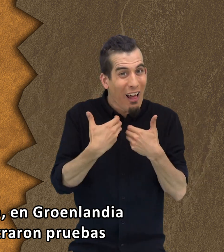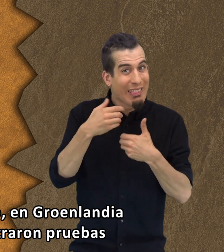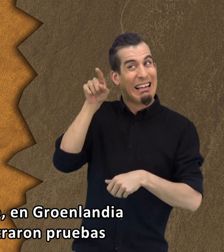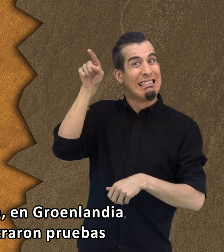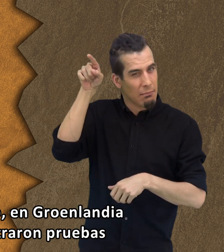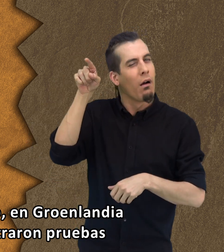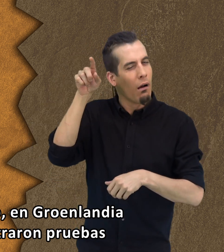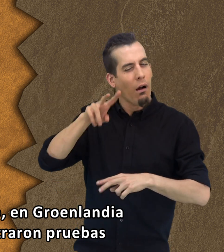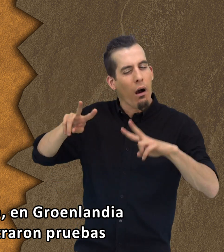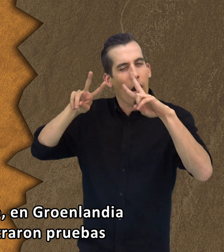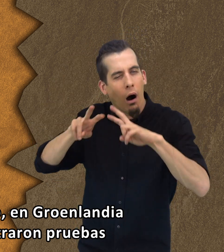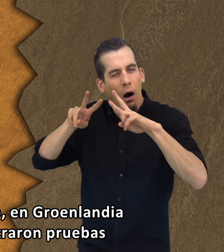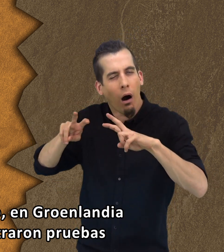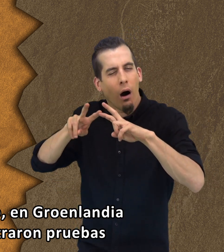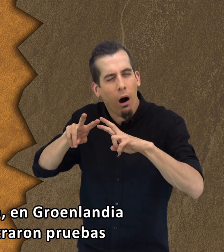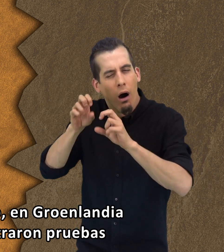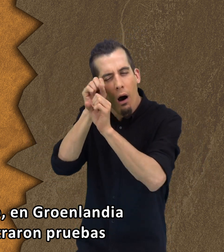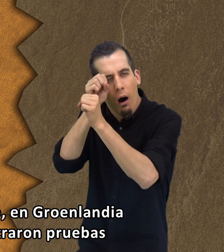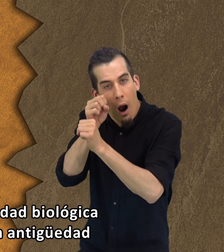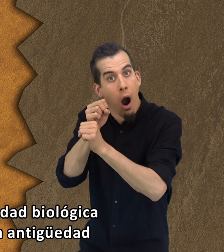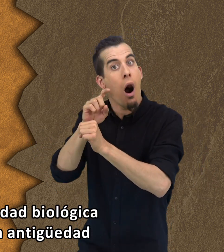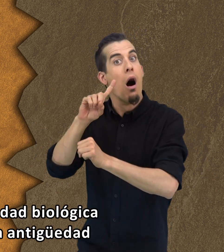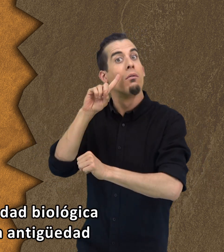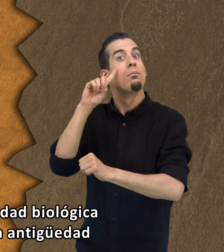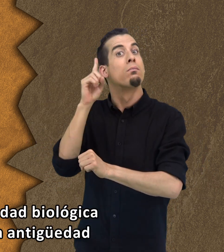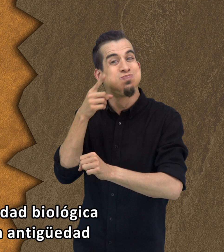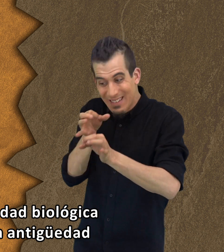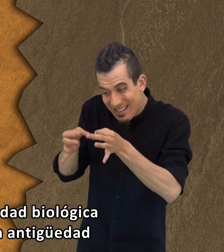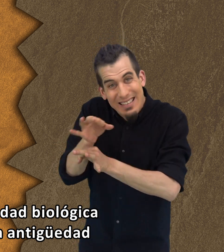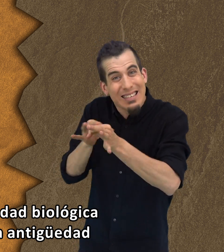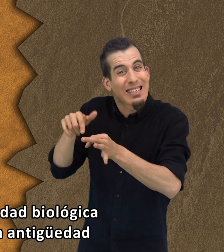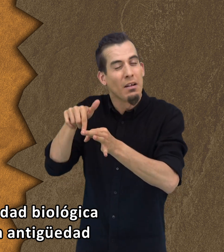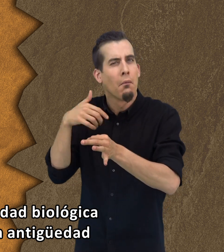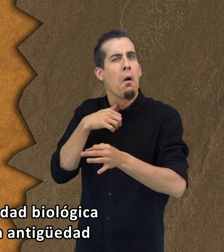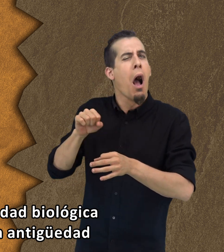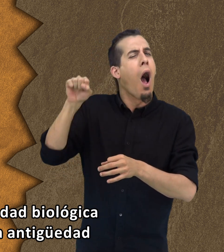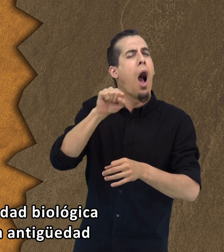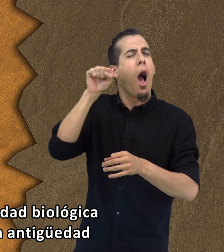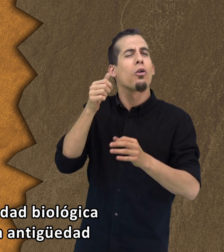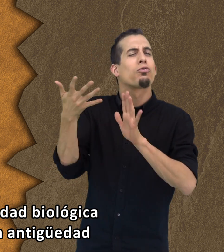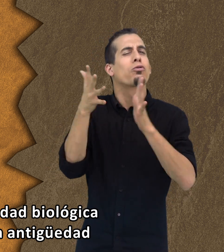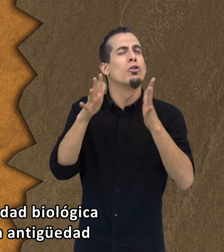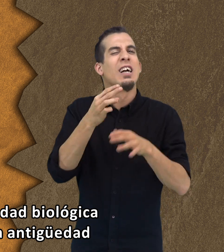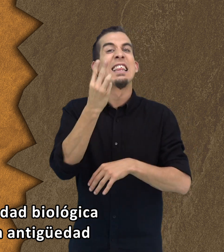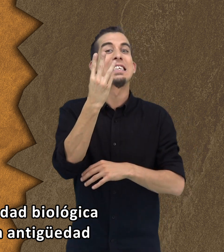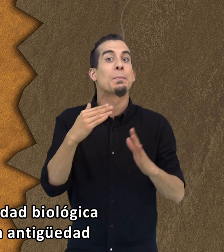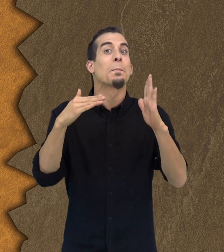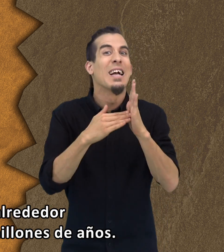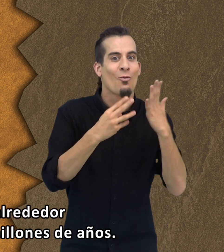se encontraron pruebas de actividad biológica con una antigüedad de alrededor de 3.800 millones